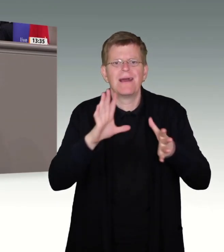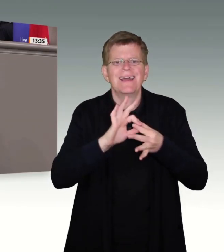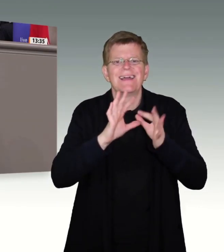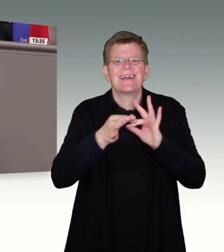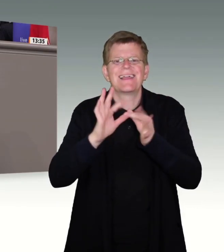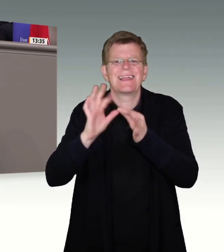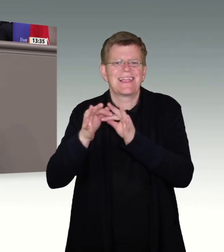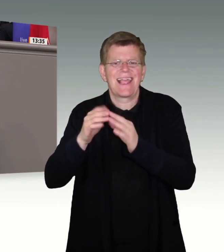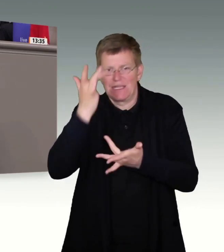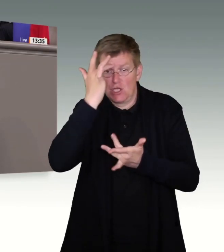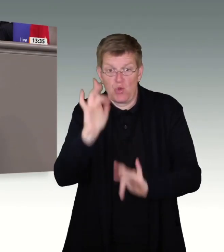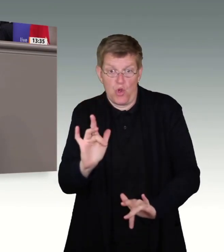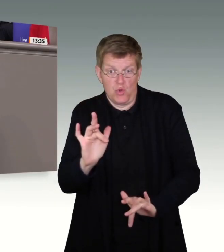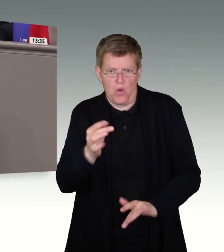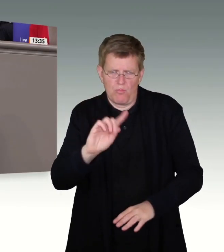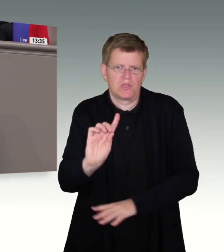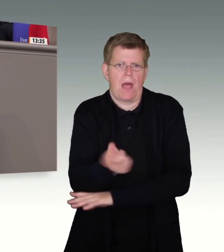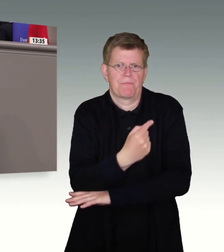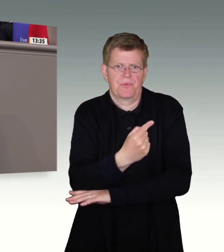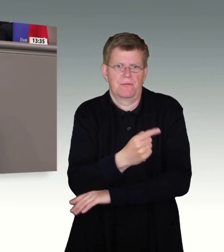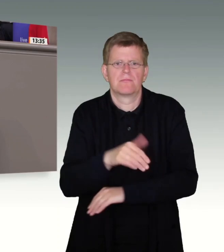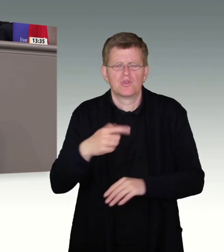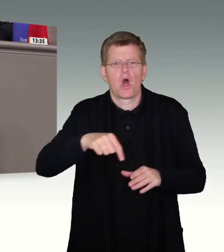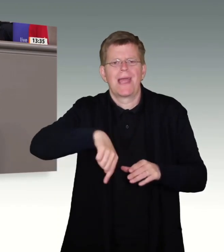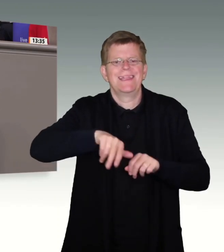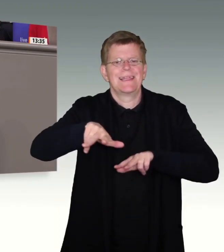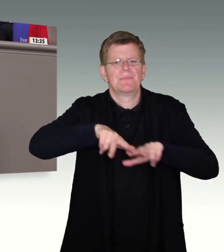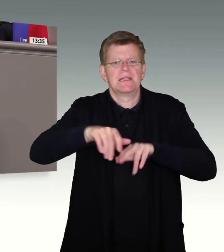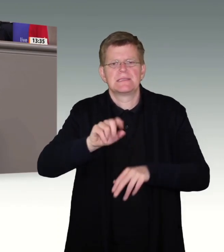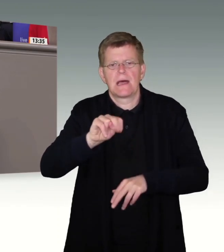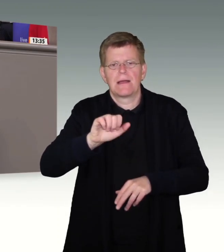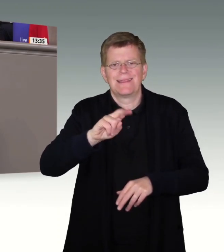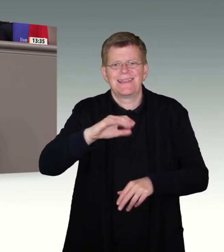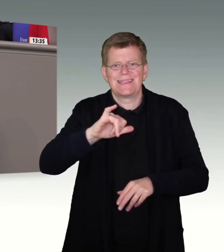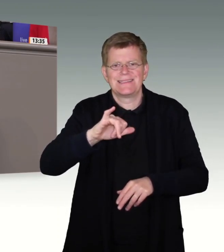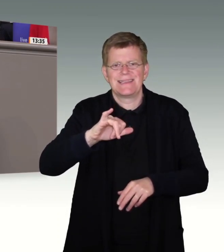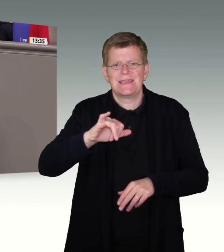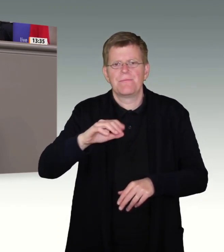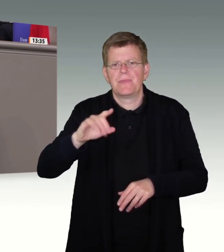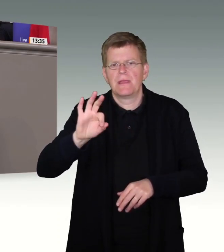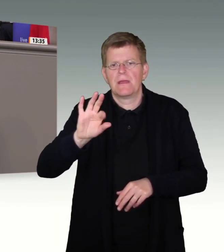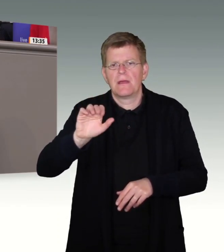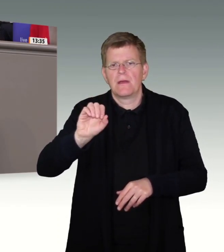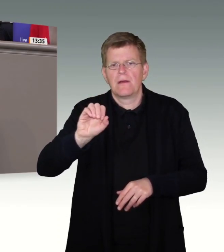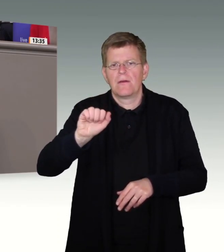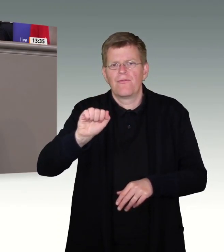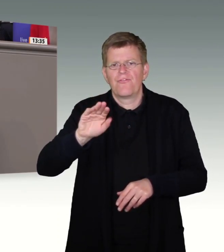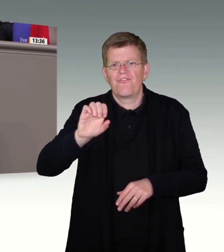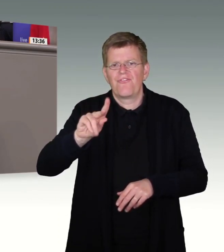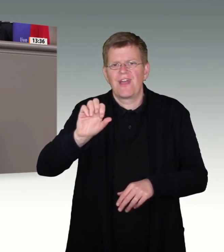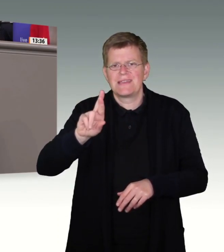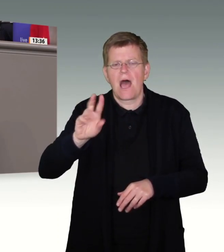wirklich abgeschafft werden. Das werden wir gemeinsam mit unserer Innenministerin Nancy Faeser noch in diesem Jahr auf den Weg bringen.